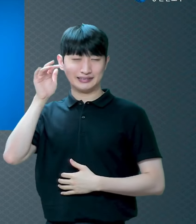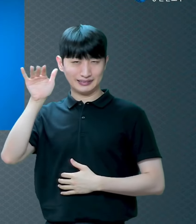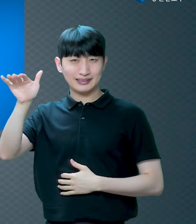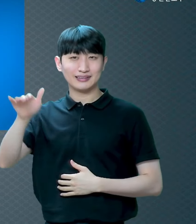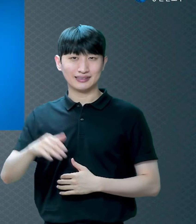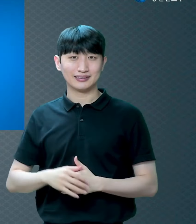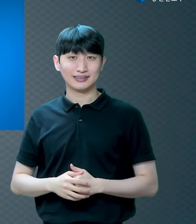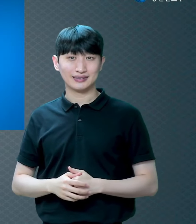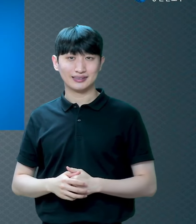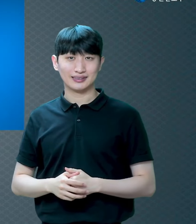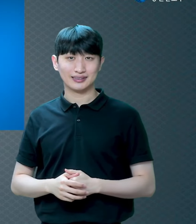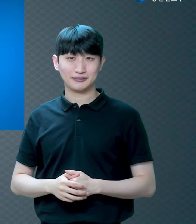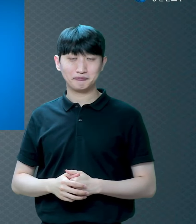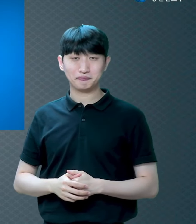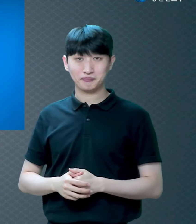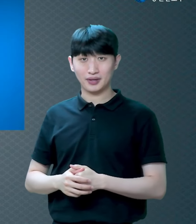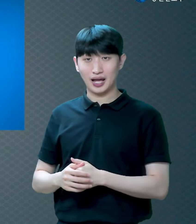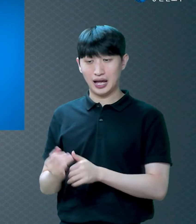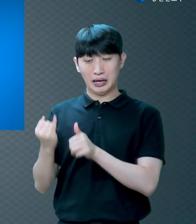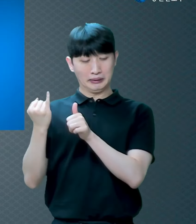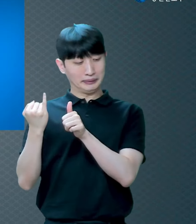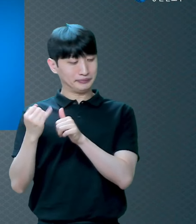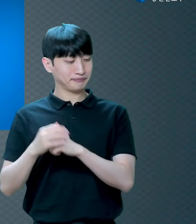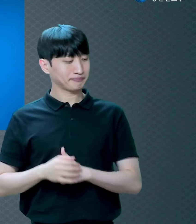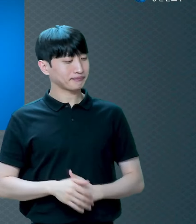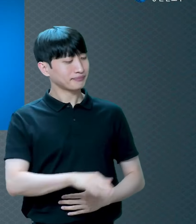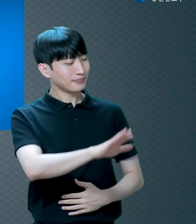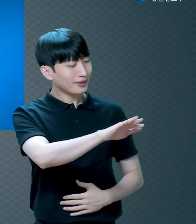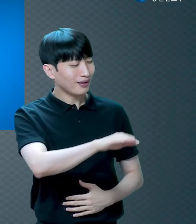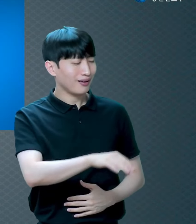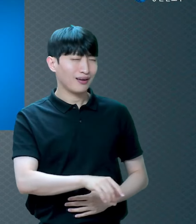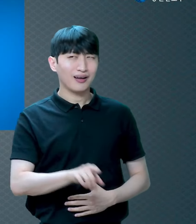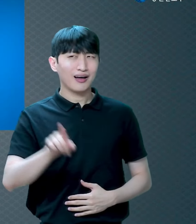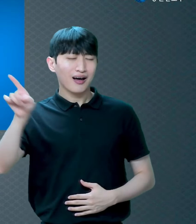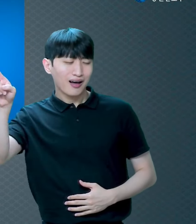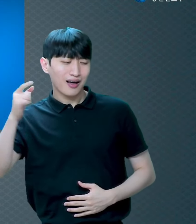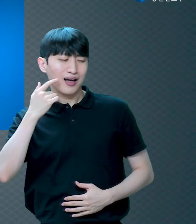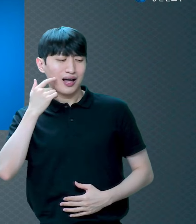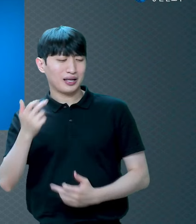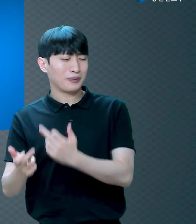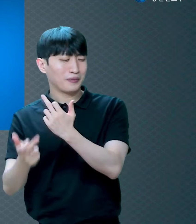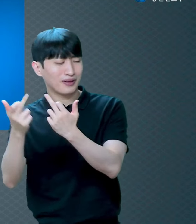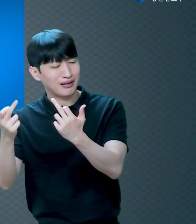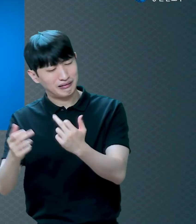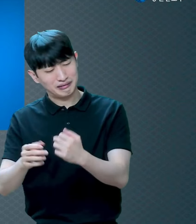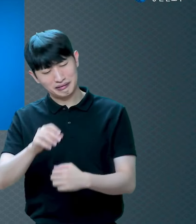자녀들한테 얘기했을 거예요 야 에덴 동산이 얼마나 좋았는지 아냐